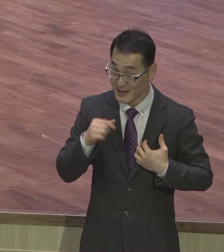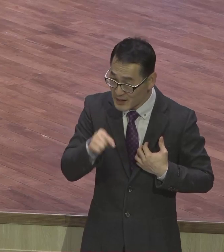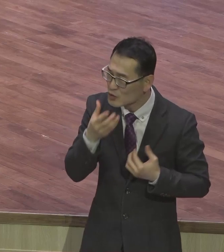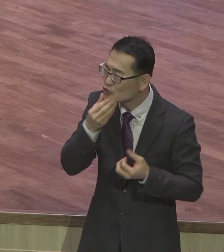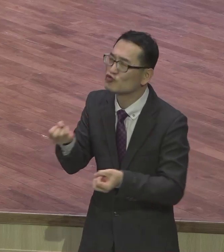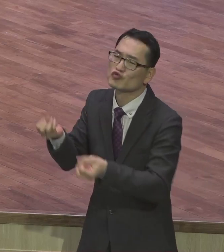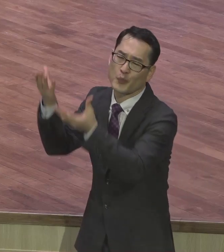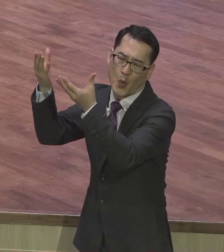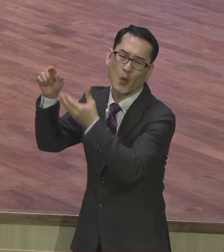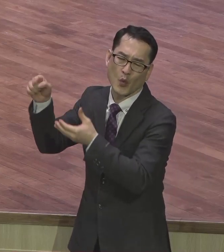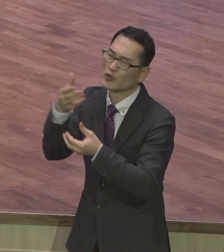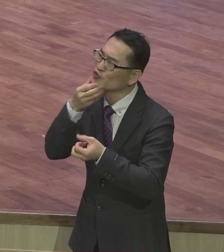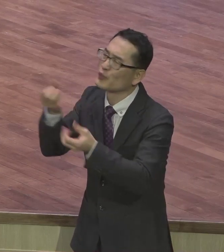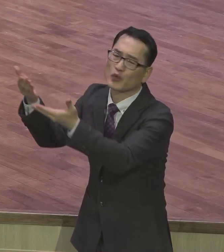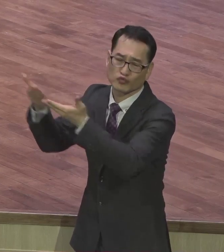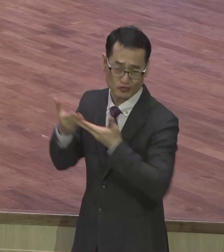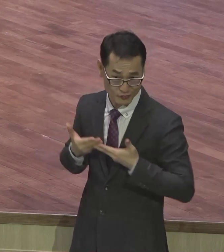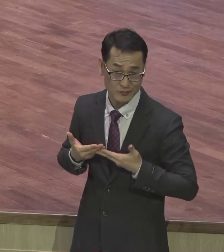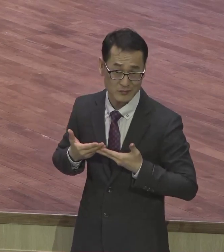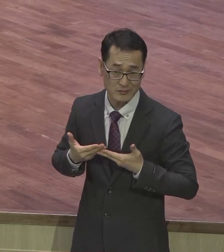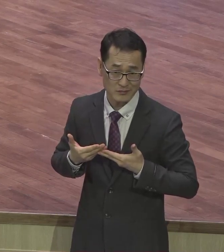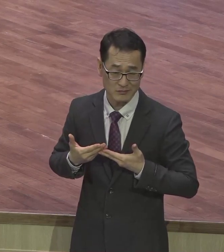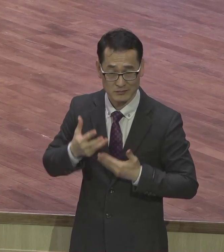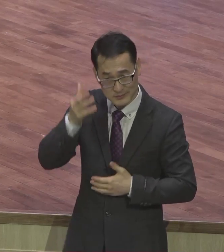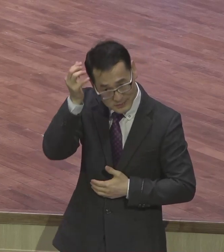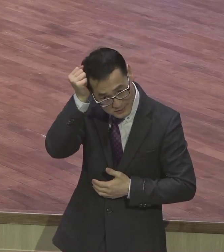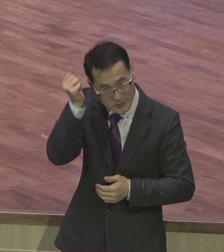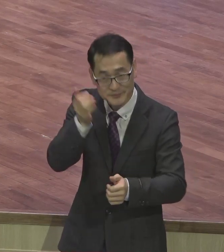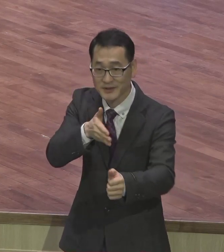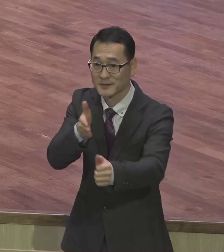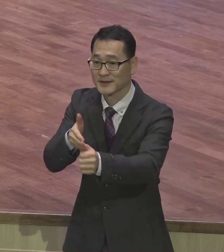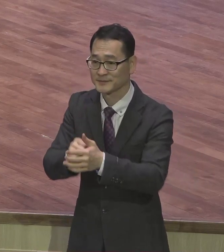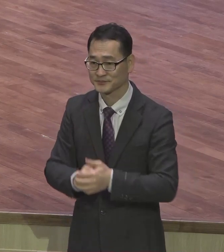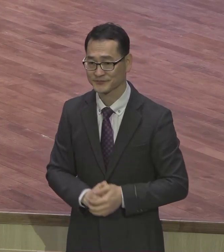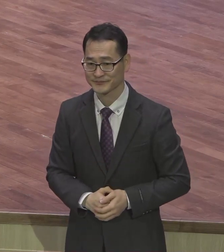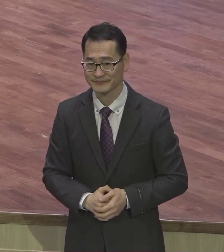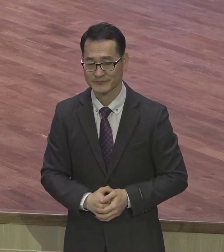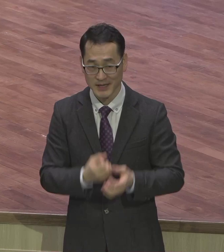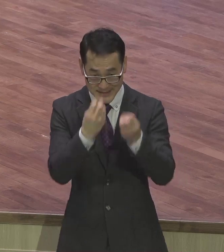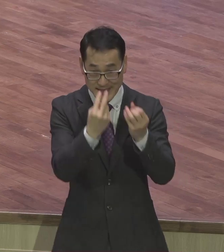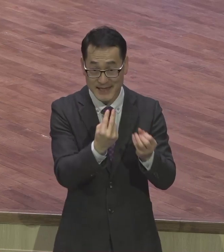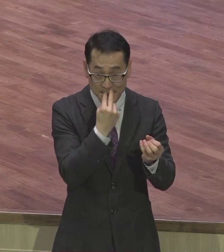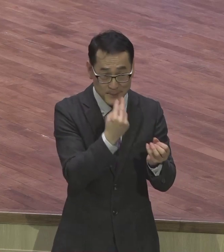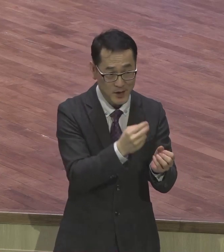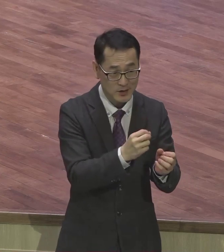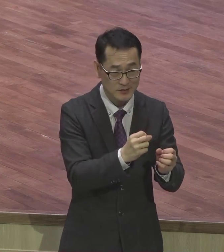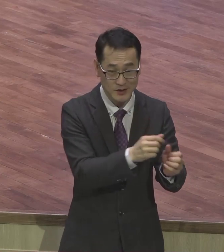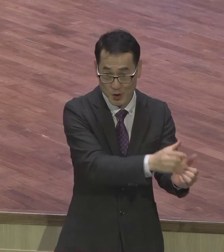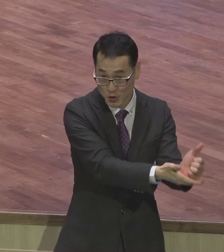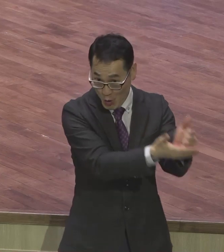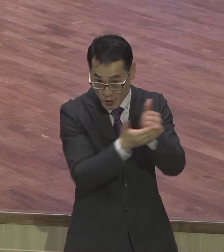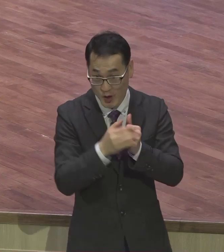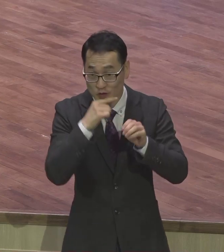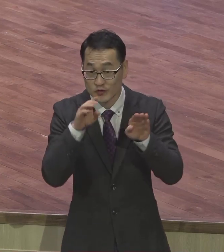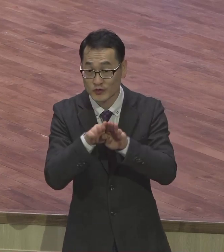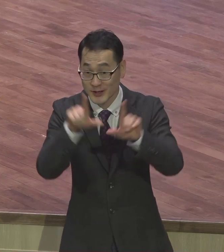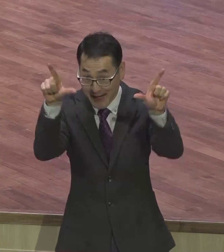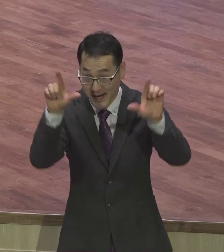다 기억하시기 바랍니다 새생명 초청주일과 초조감사주일을 맞이해서 우리 영계의 모든 승두들 나를